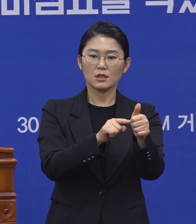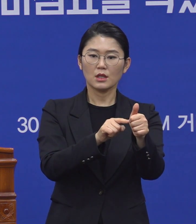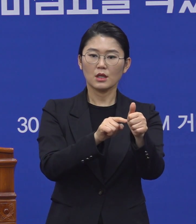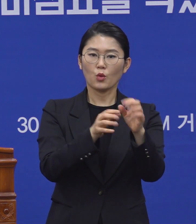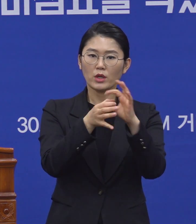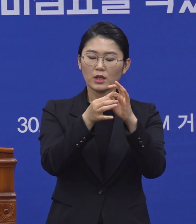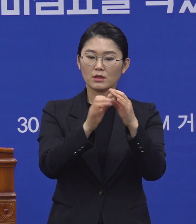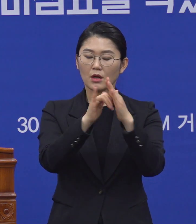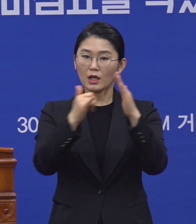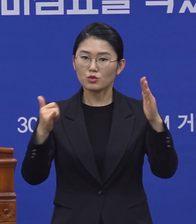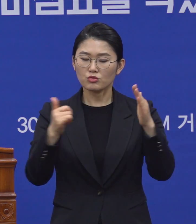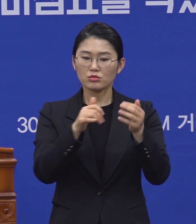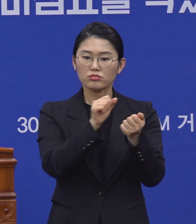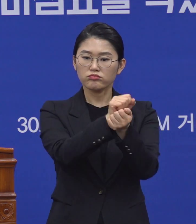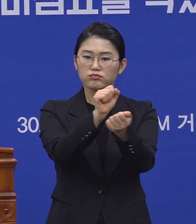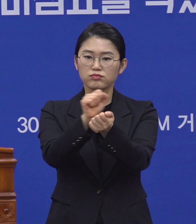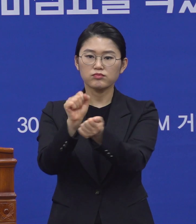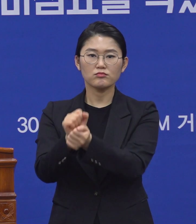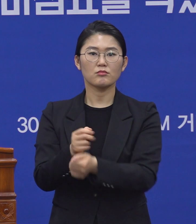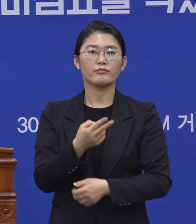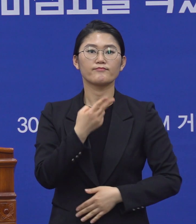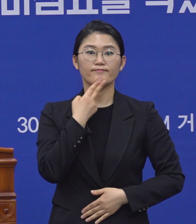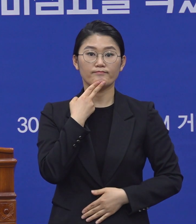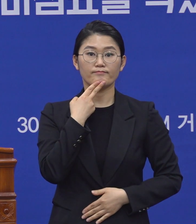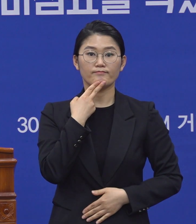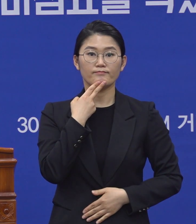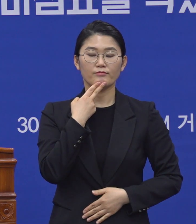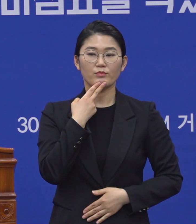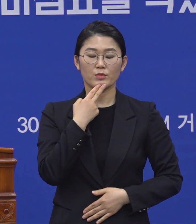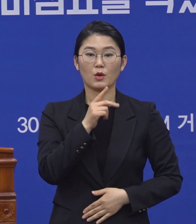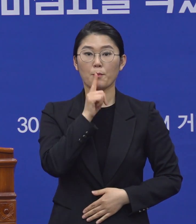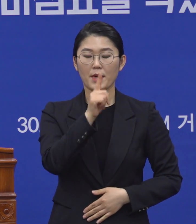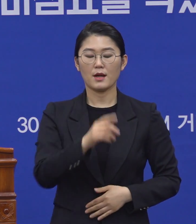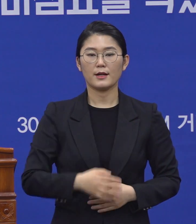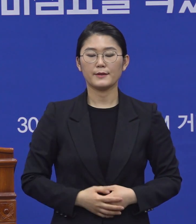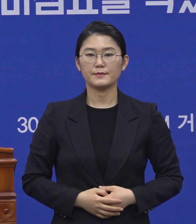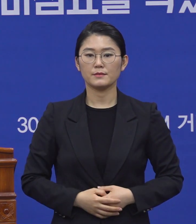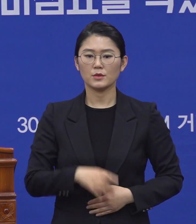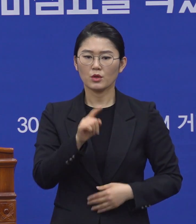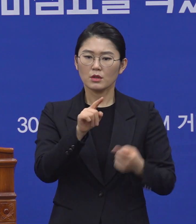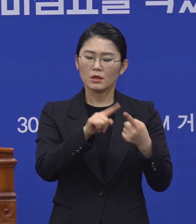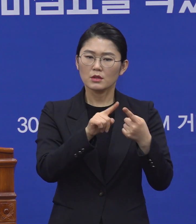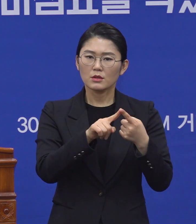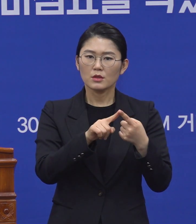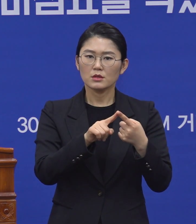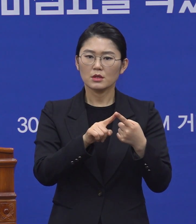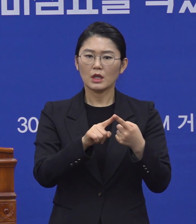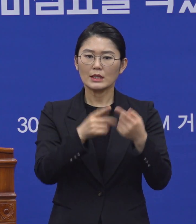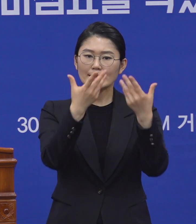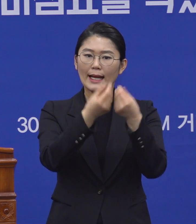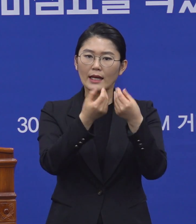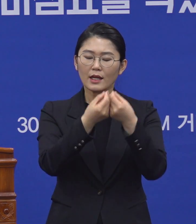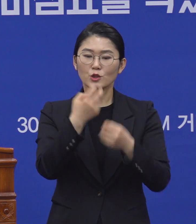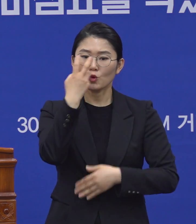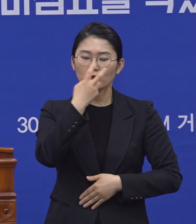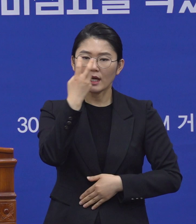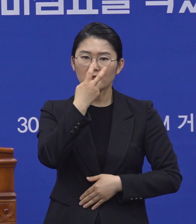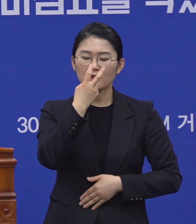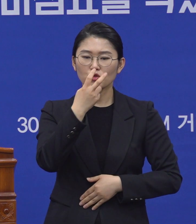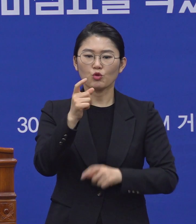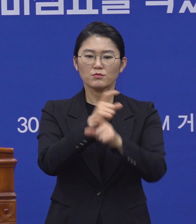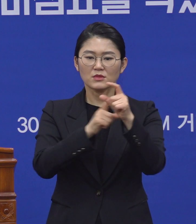분들에게는 전혀 또 감염이 되지 않았다. 이게 이제 이런 부분들에 대한 사례조사를 좀 더